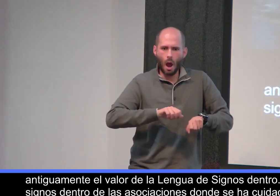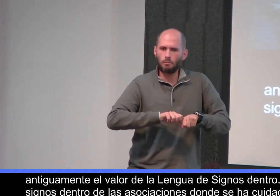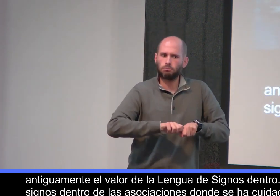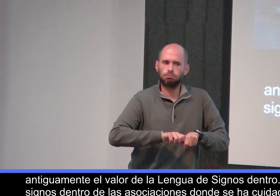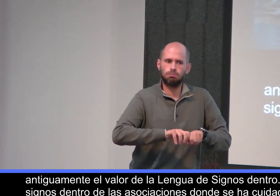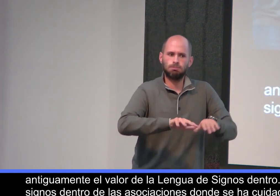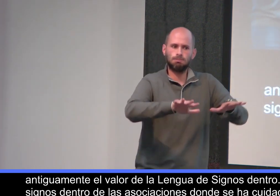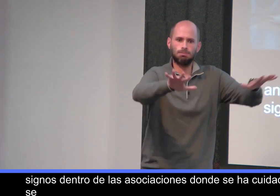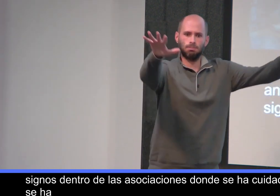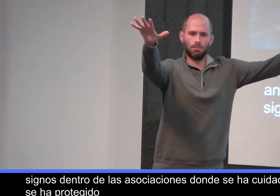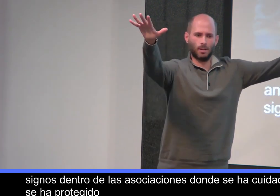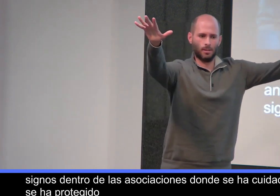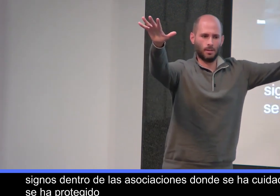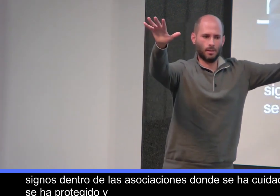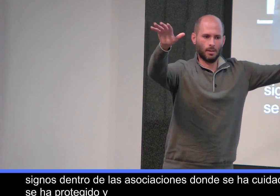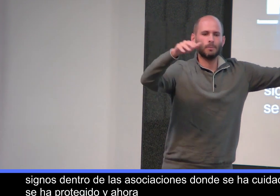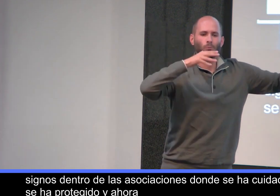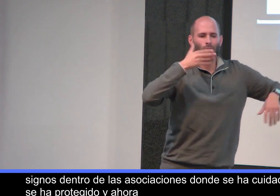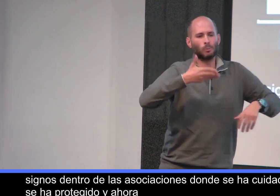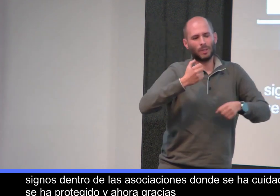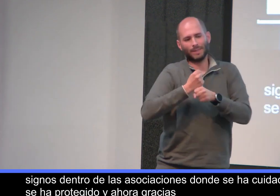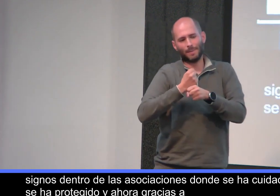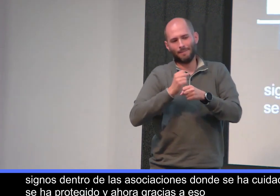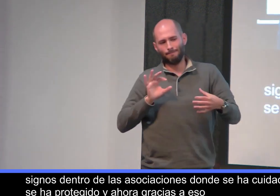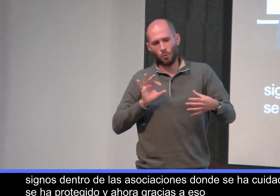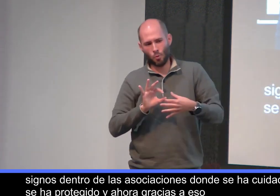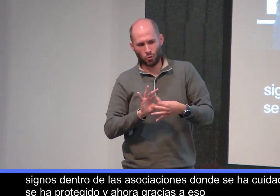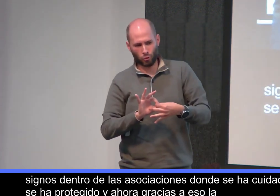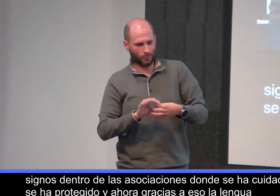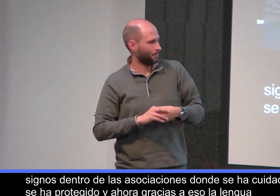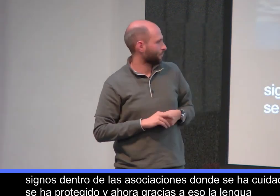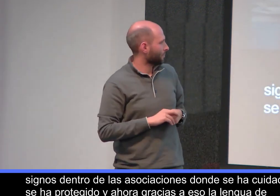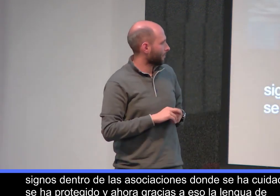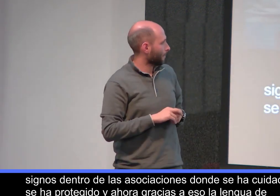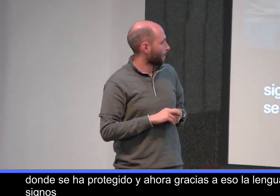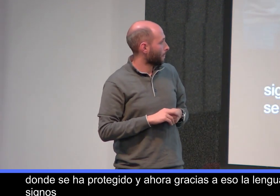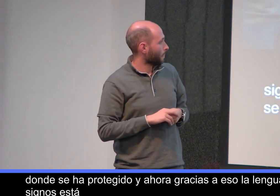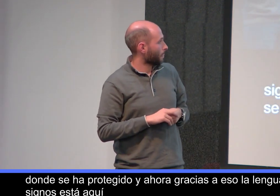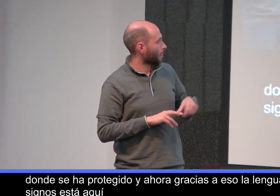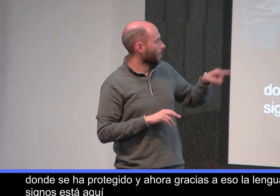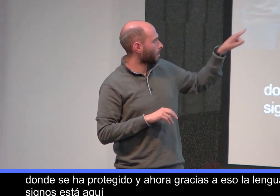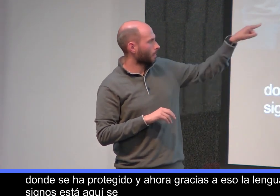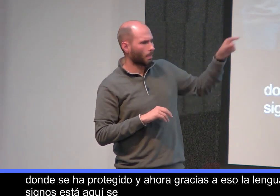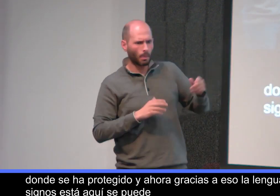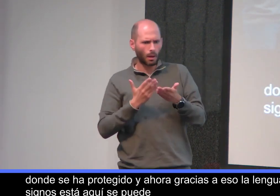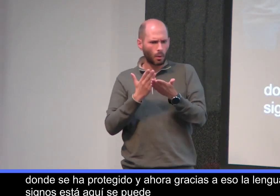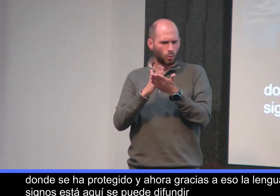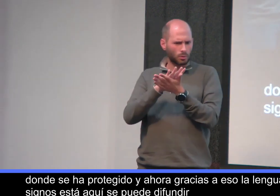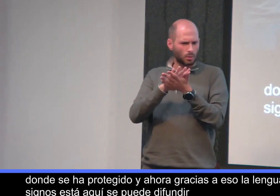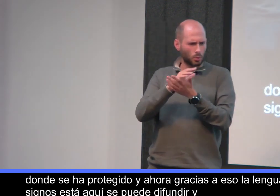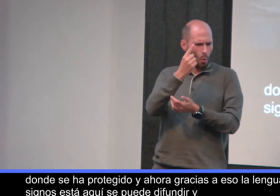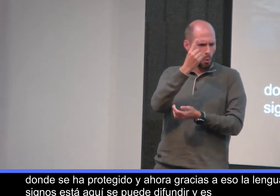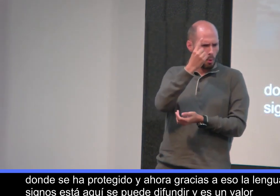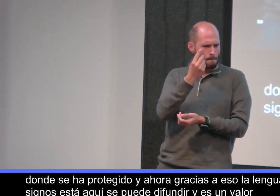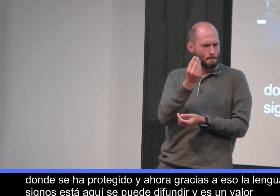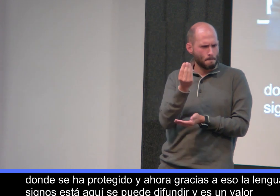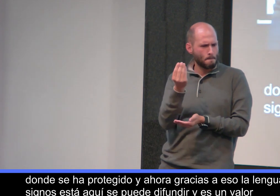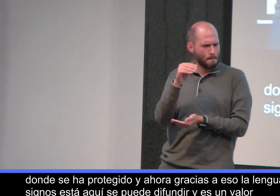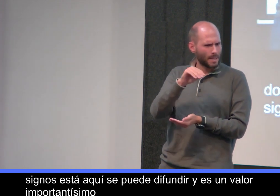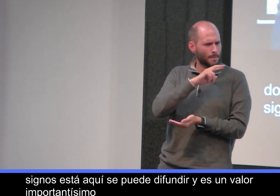protegido y ahora, gracias a eso, la lengua de signos está aquí, se puede difundir y es un valor importantísimo. La